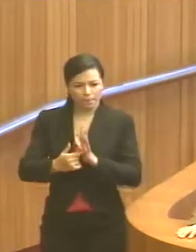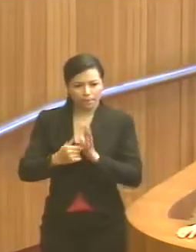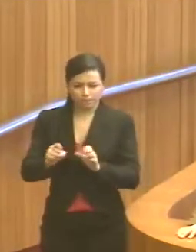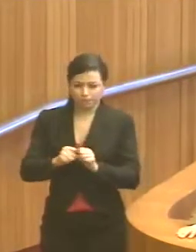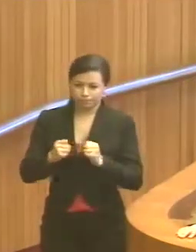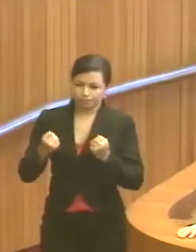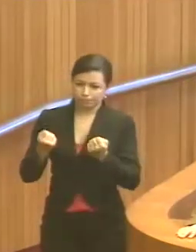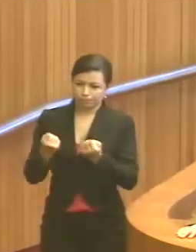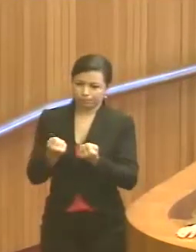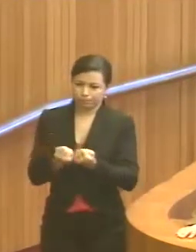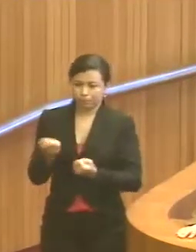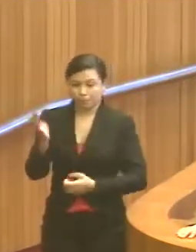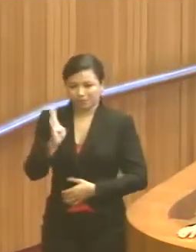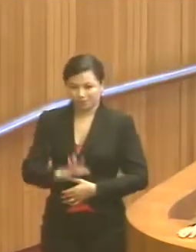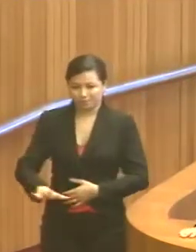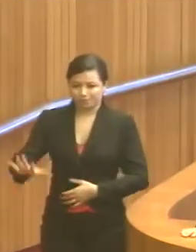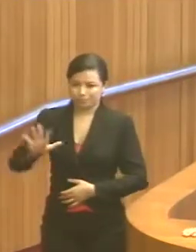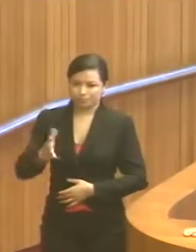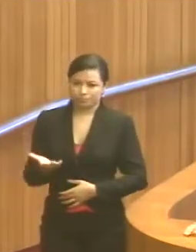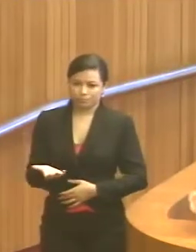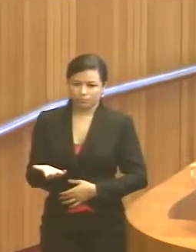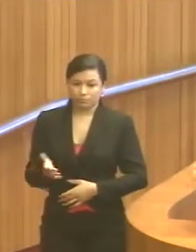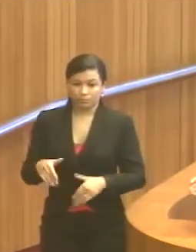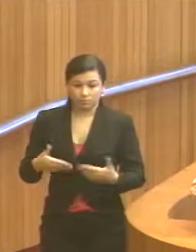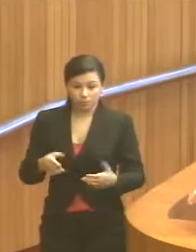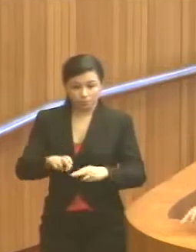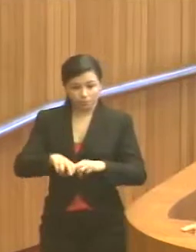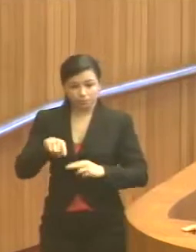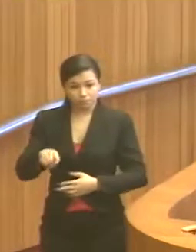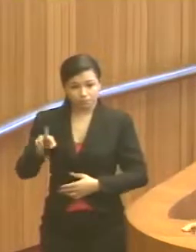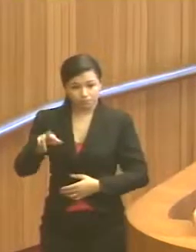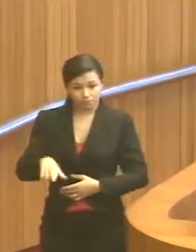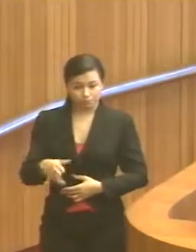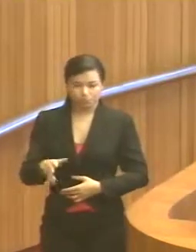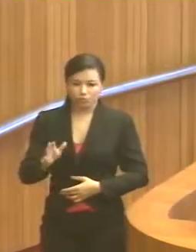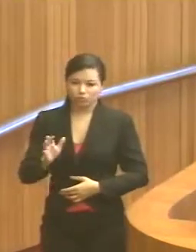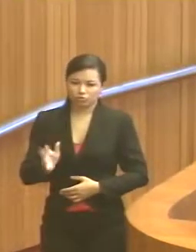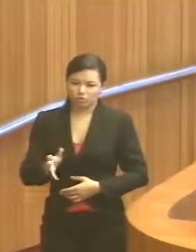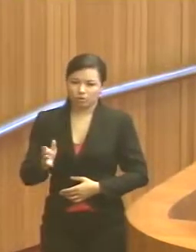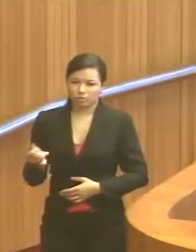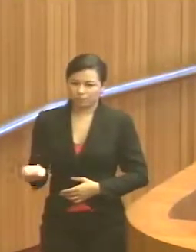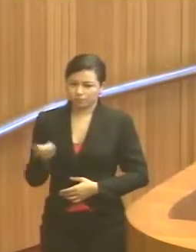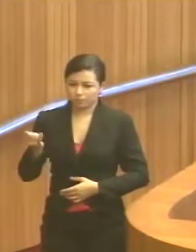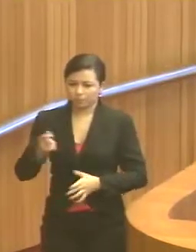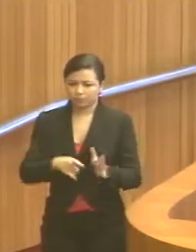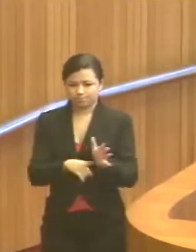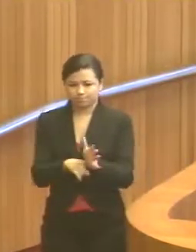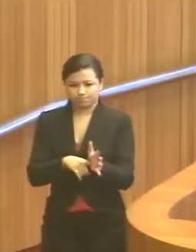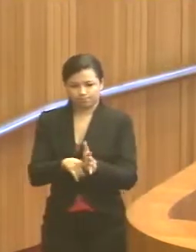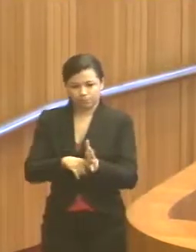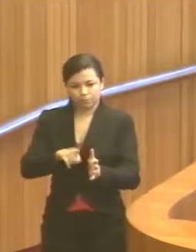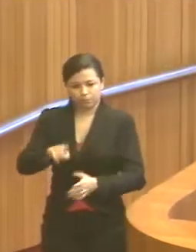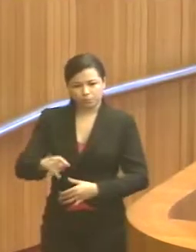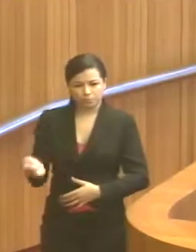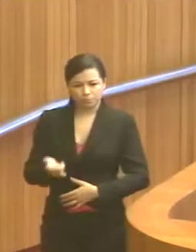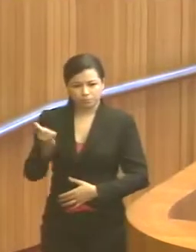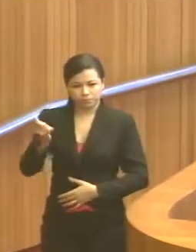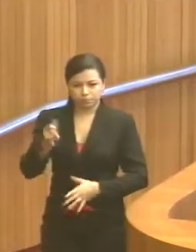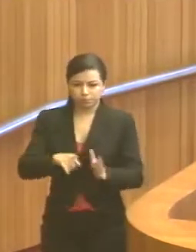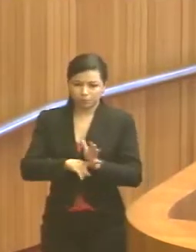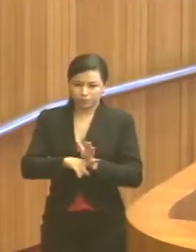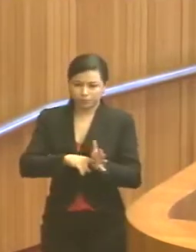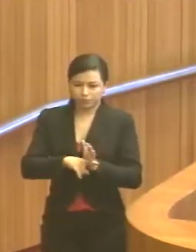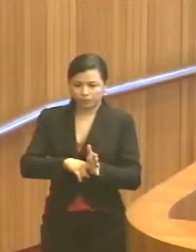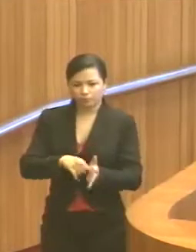indicadores sociais do país. Então, por essa razão, vale a pena a investigação, vale a pena